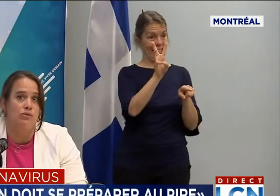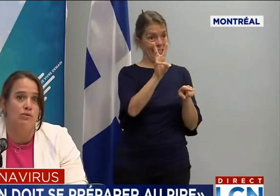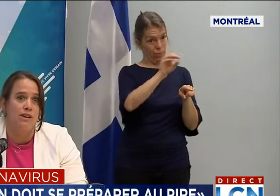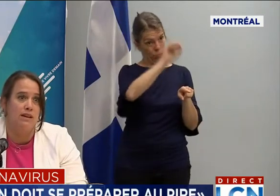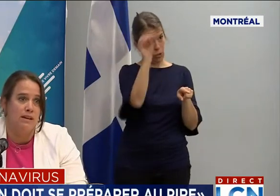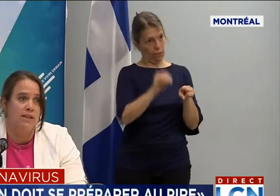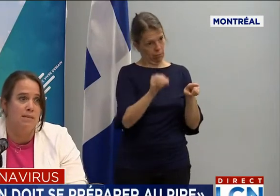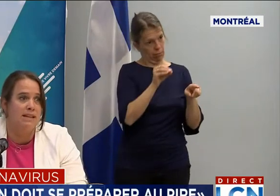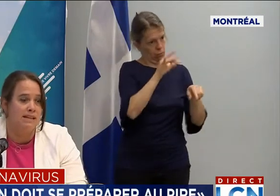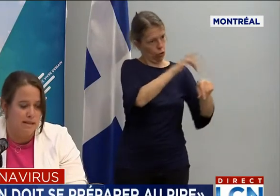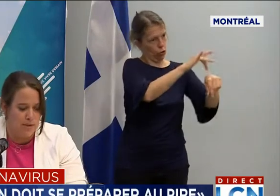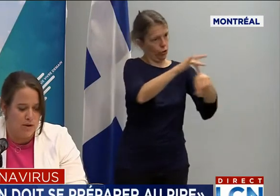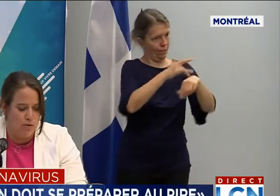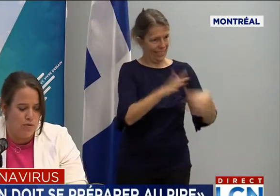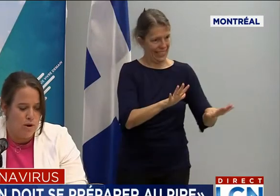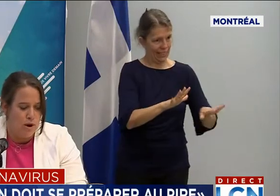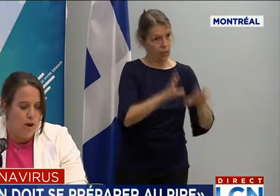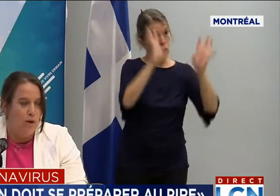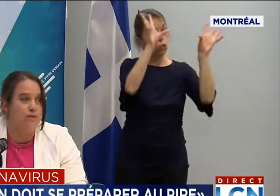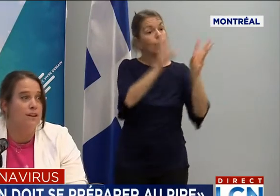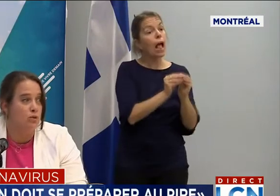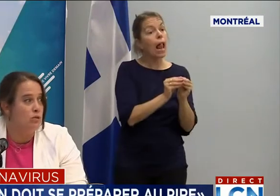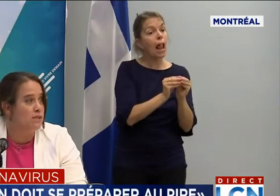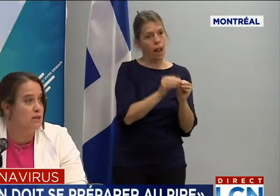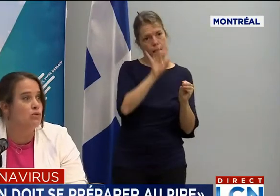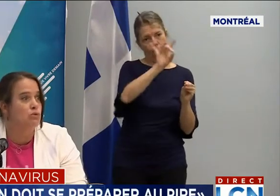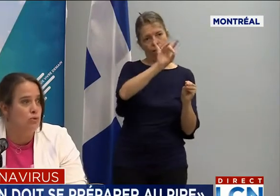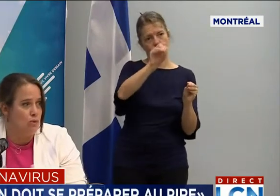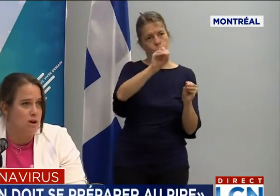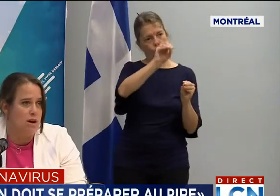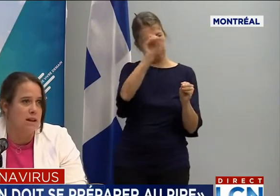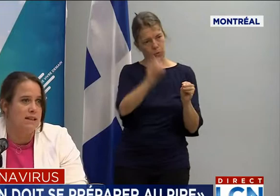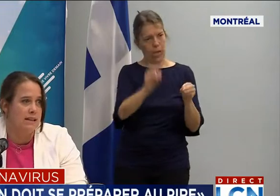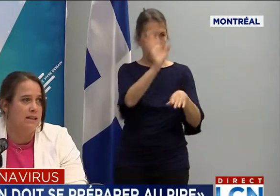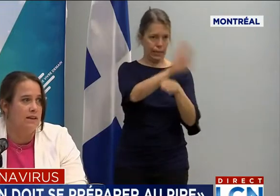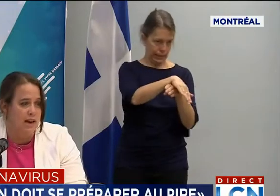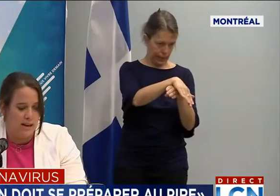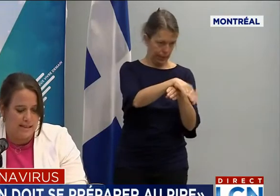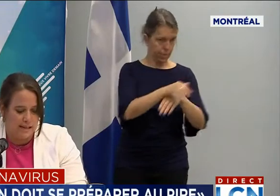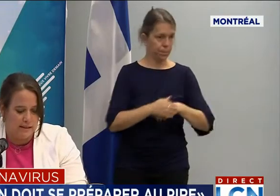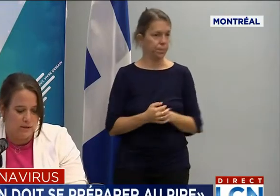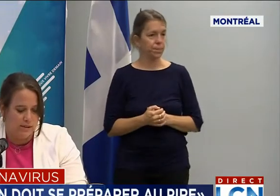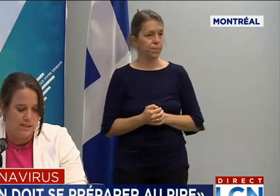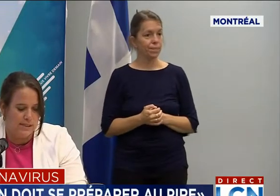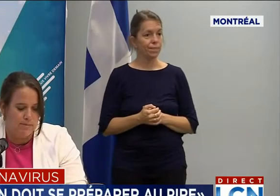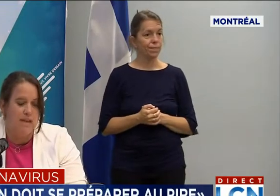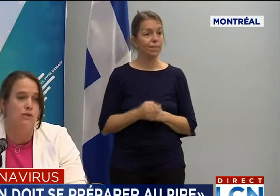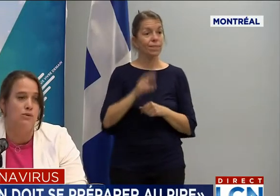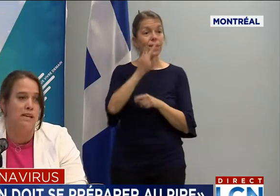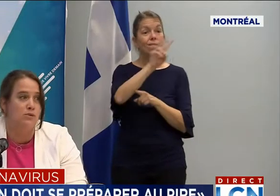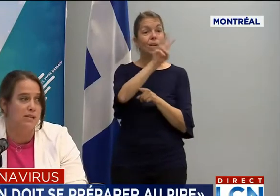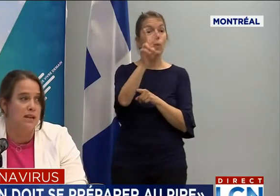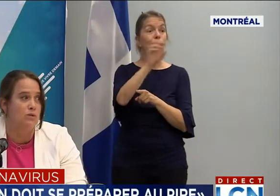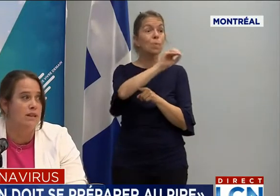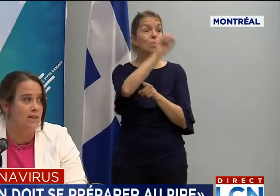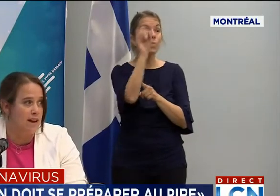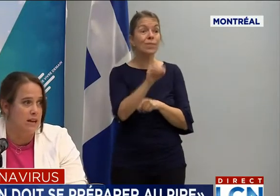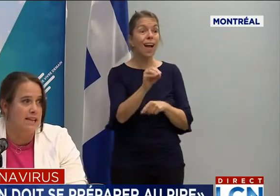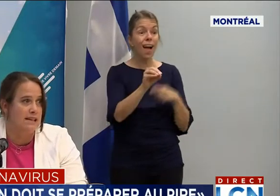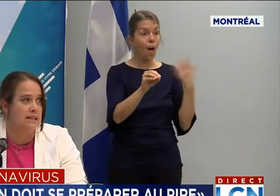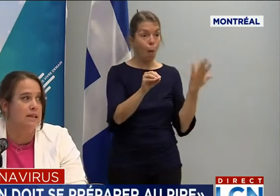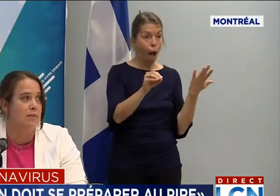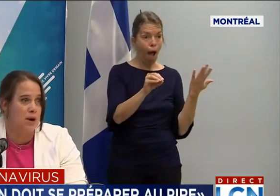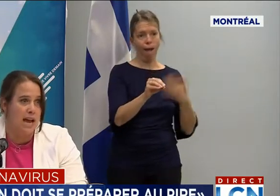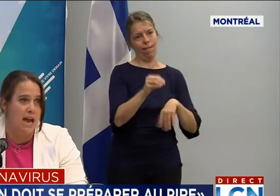nos décès se trouvaient, évidemment, dans ces milieux. 22 % de tous nos cas étaient des travailleurs de la santé. Donc, c'est 6 268